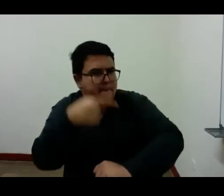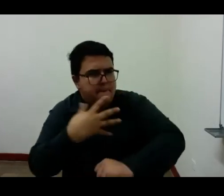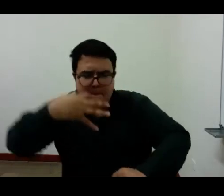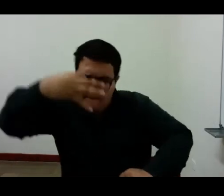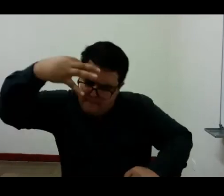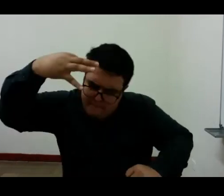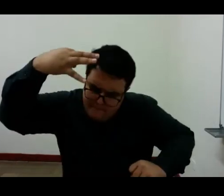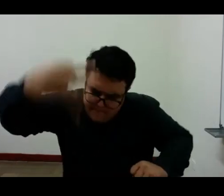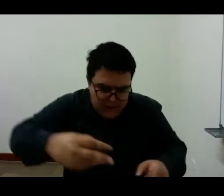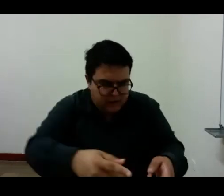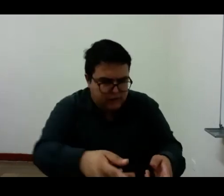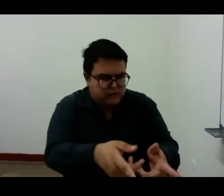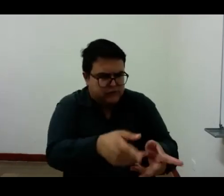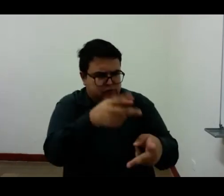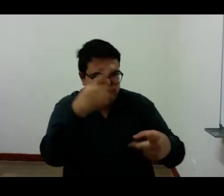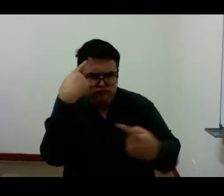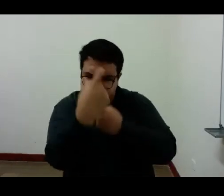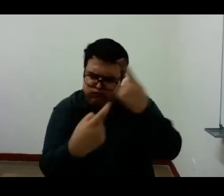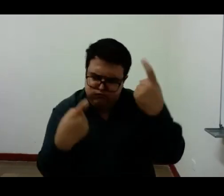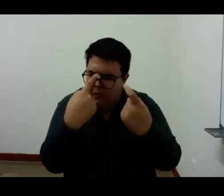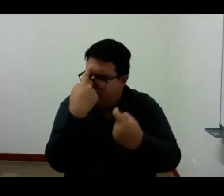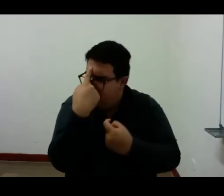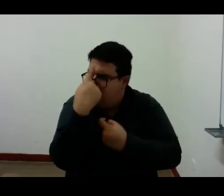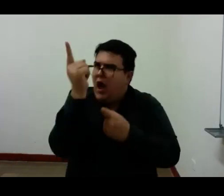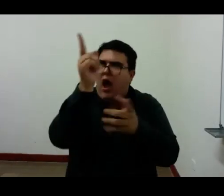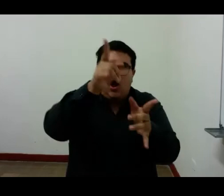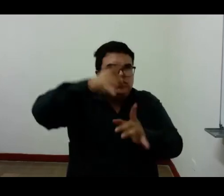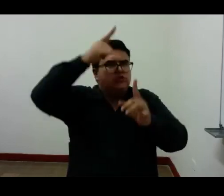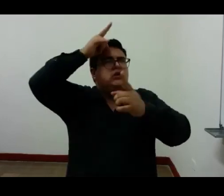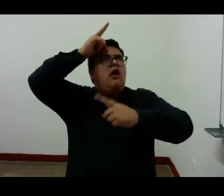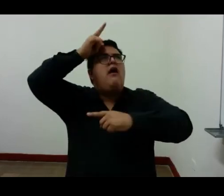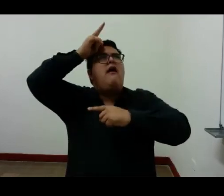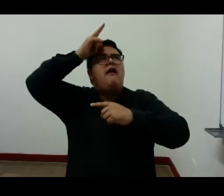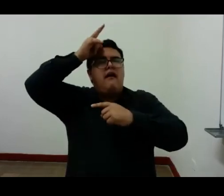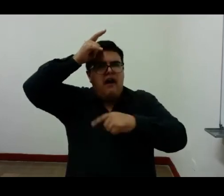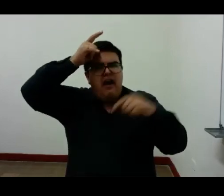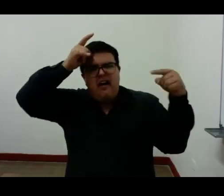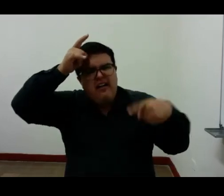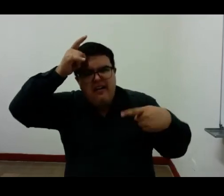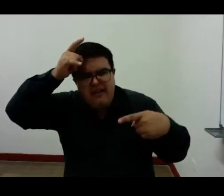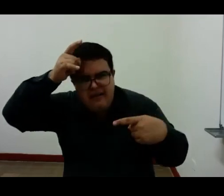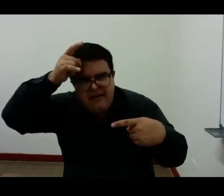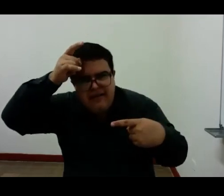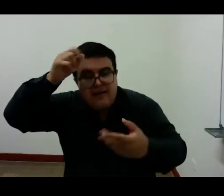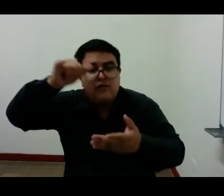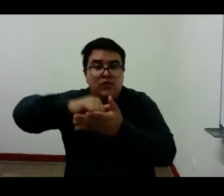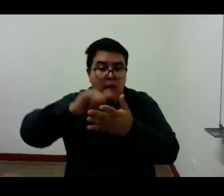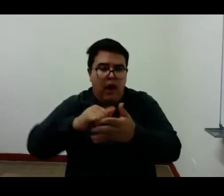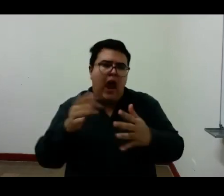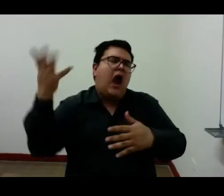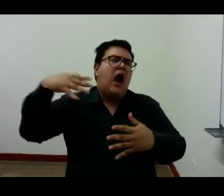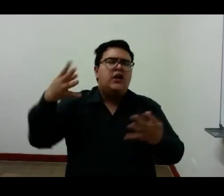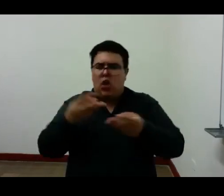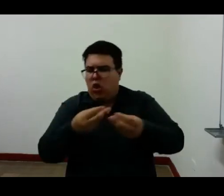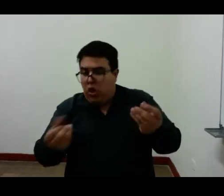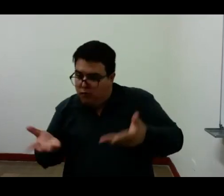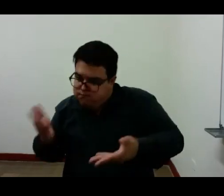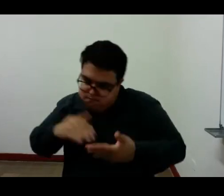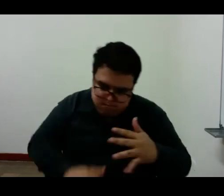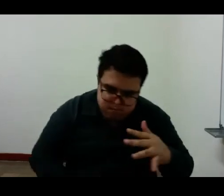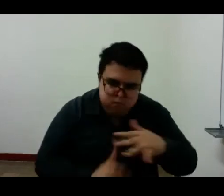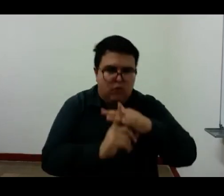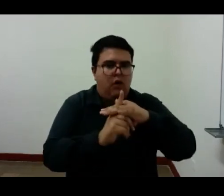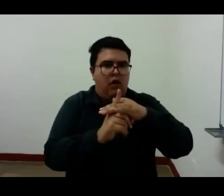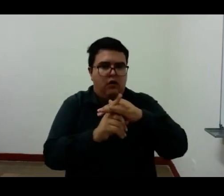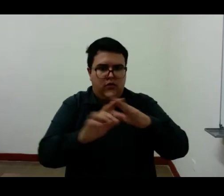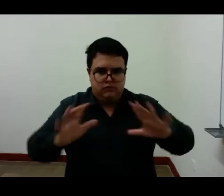nos liberan del yo empírico que nos devuelven a la existencia tanto tiempo oculta